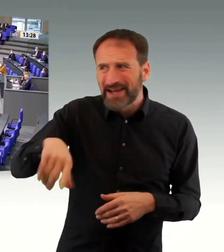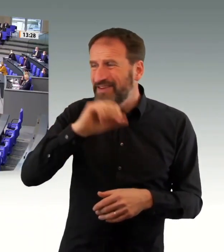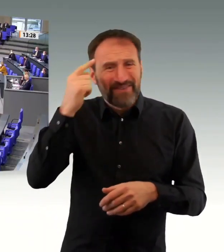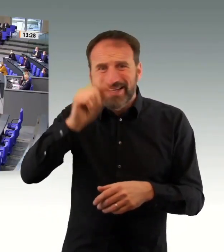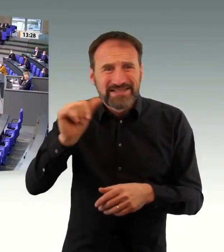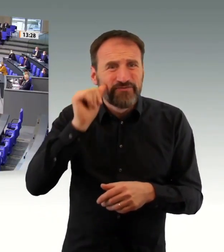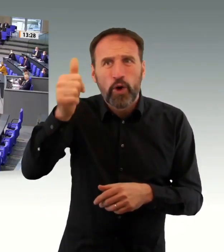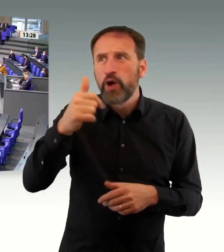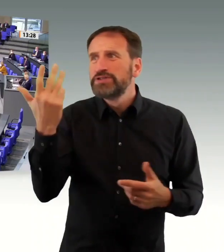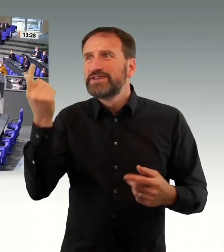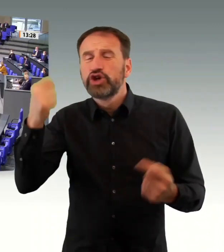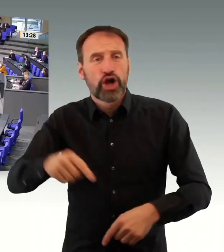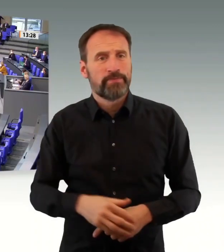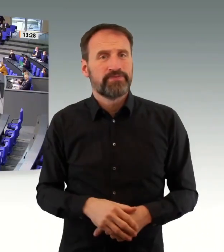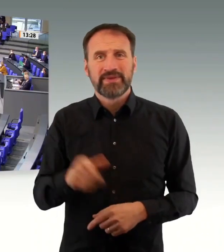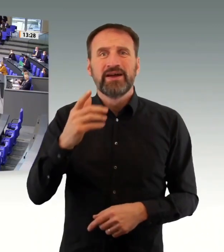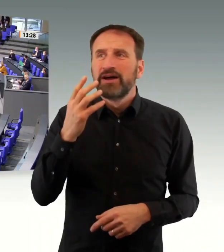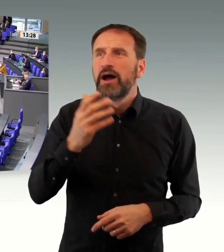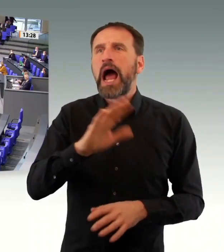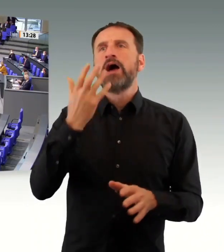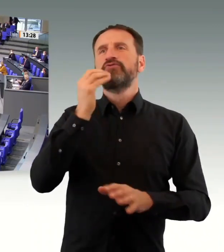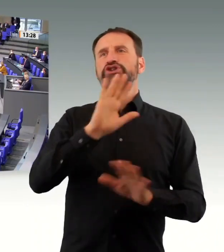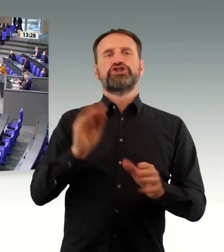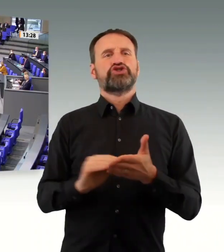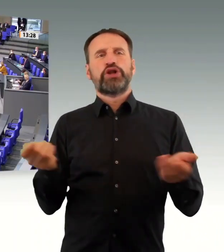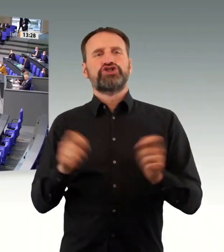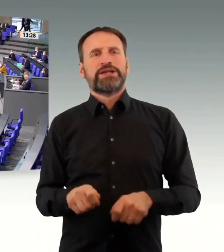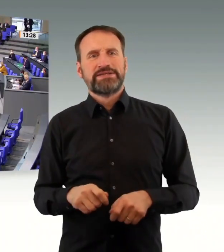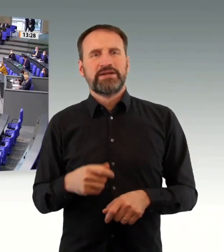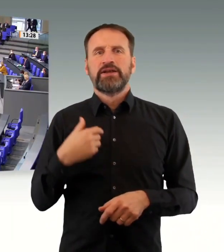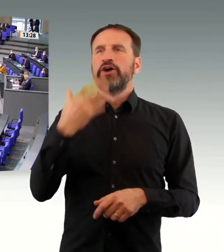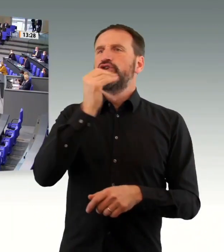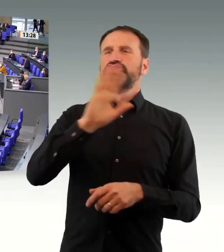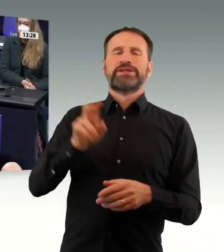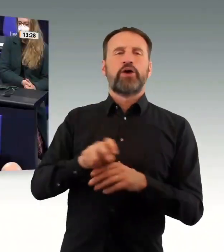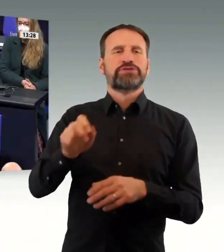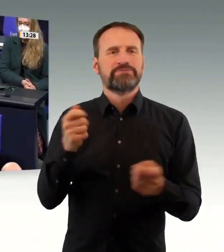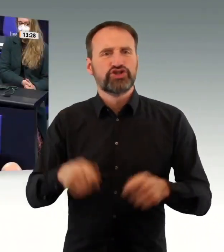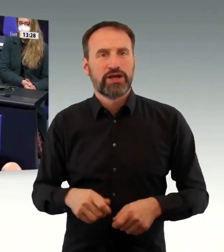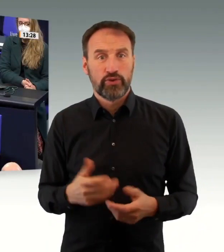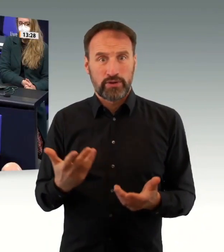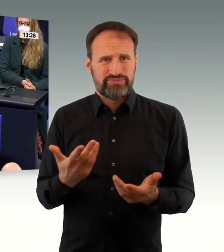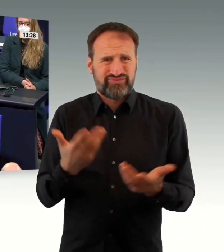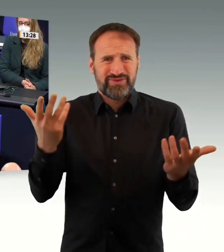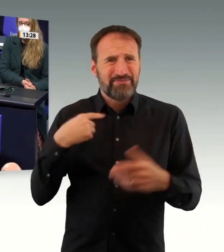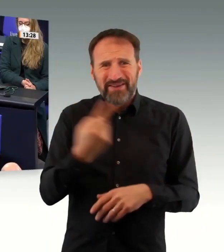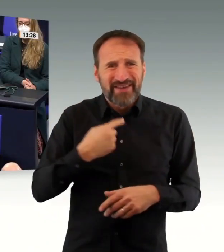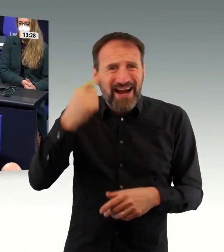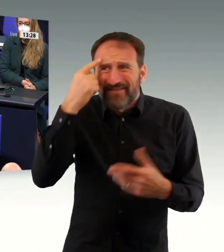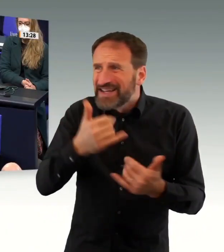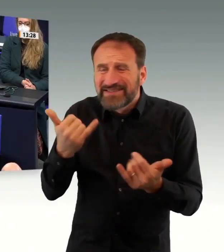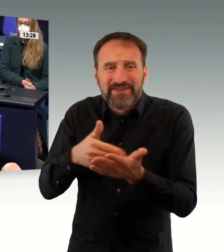möchte Sie fragen, wann Sie endlich aufhören mit dieser Geschichte. Angesichts der dramatischen Lage, die wir haben,